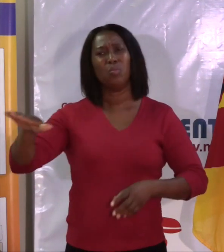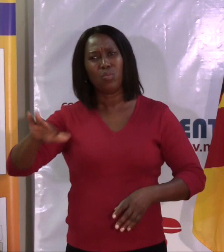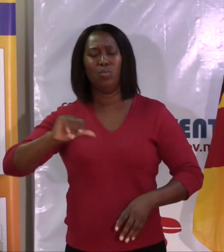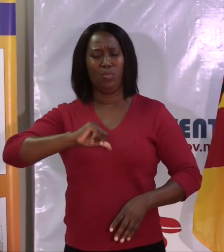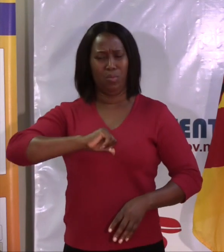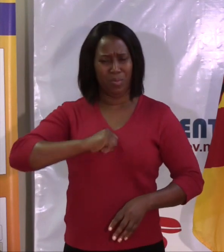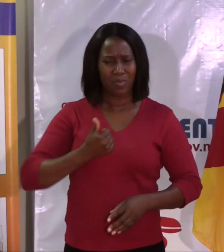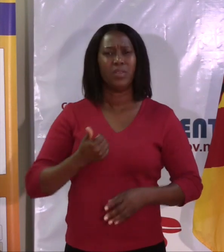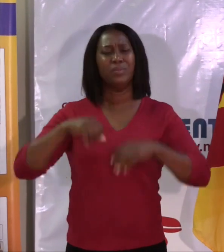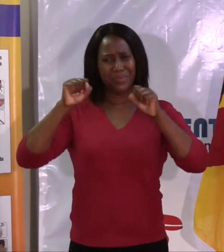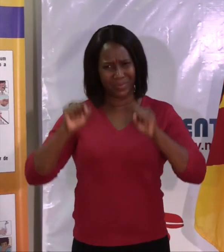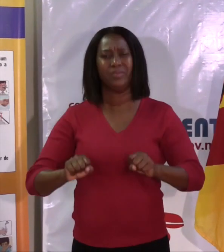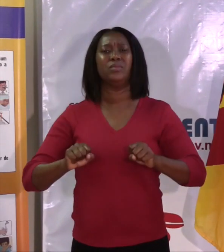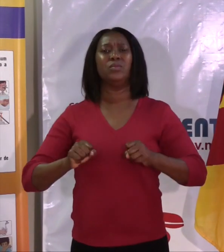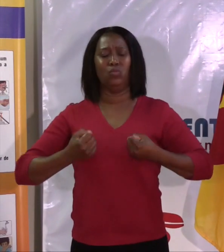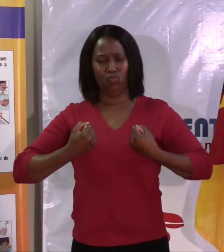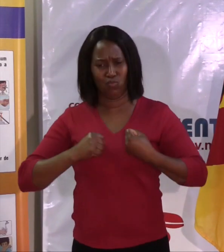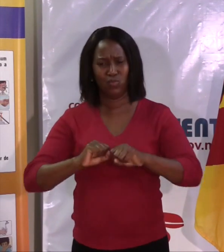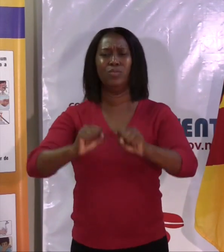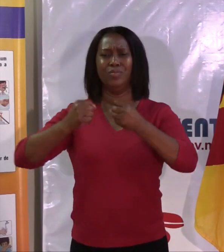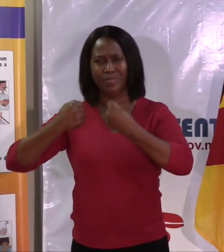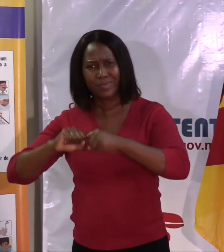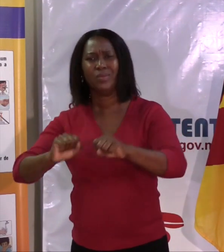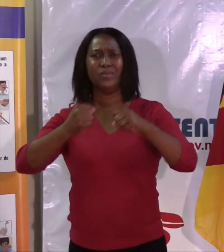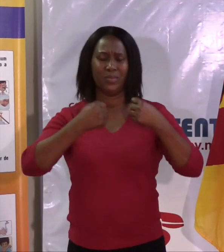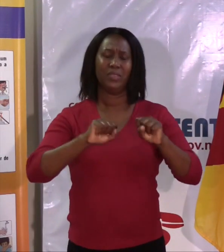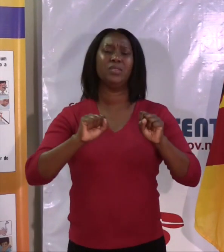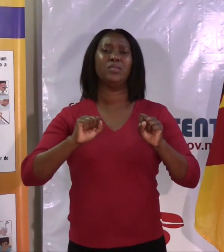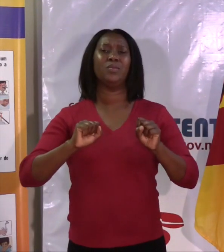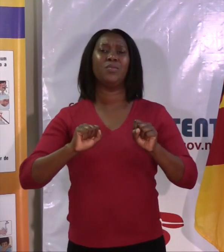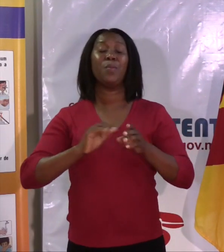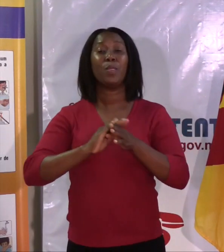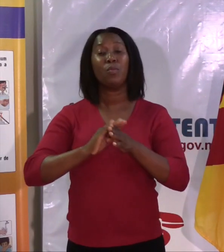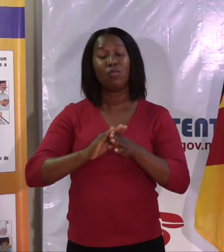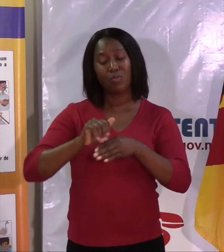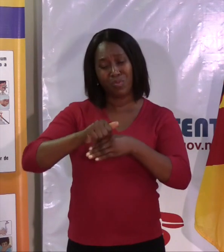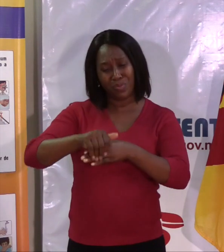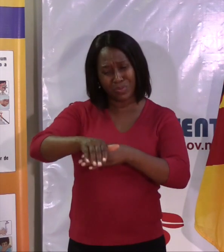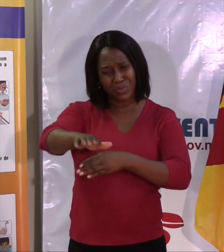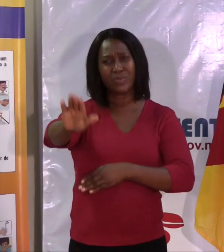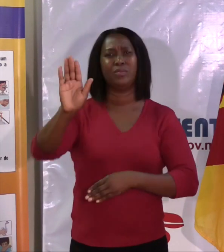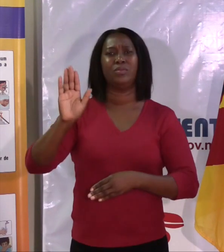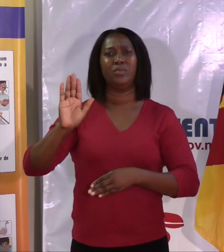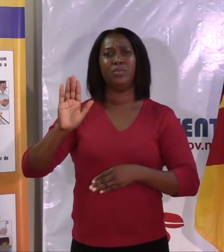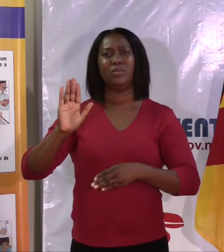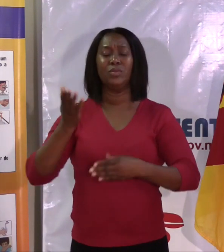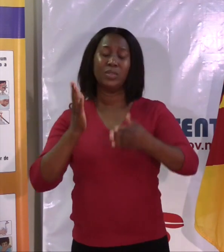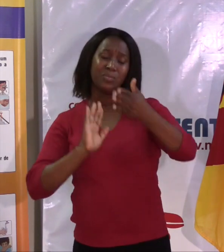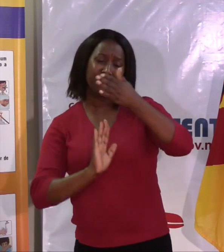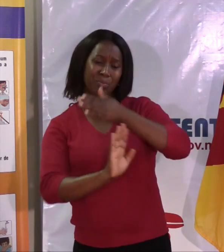engajar-se completamente e ativamente e de forma contínua em ações de prevenção ao Covid